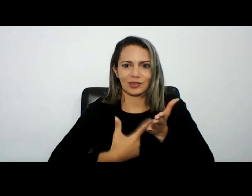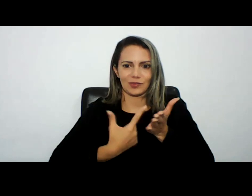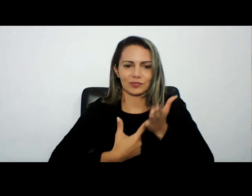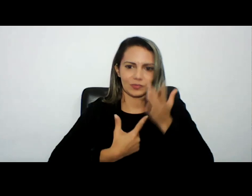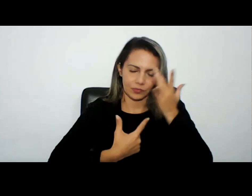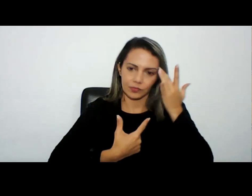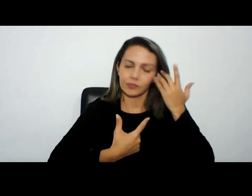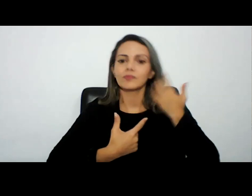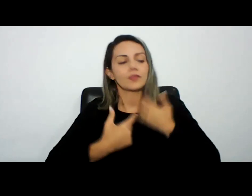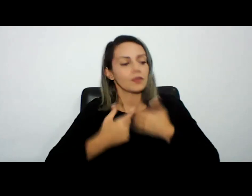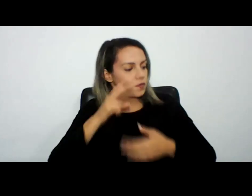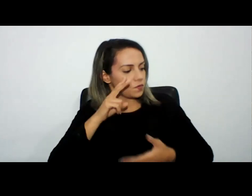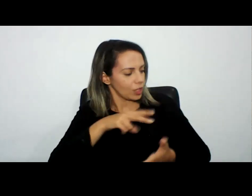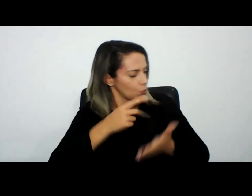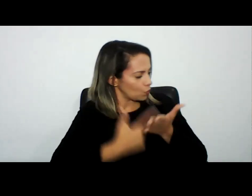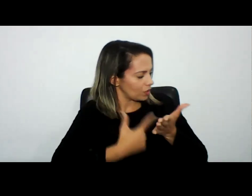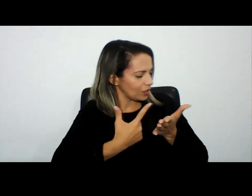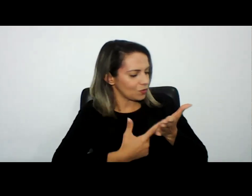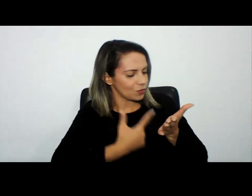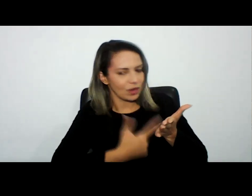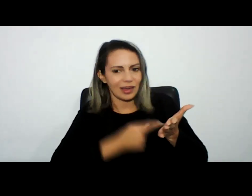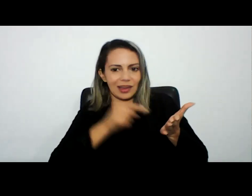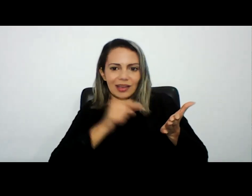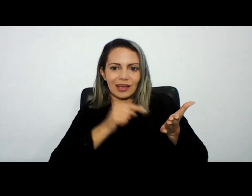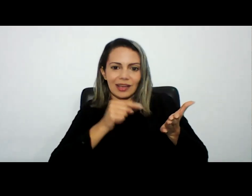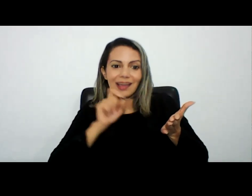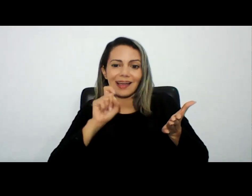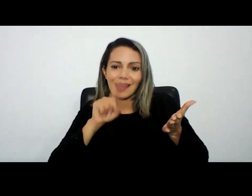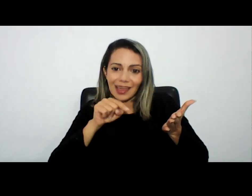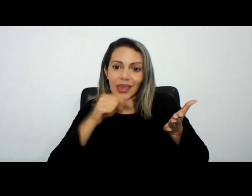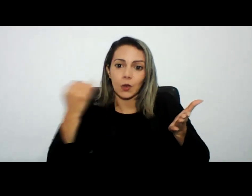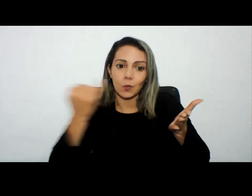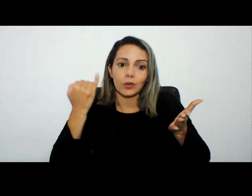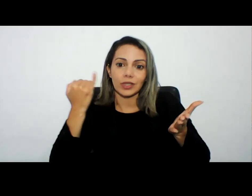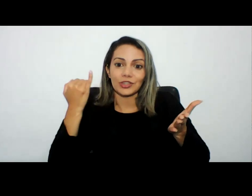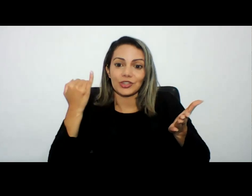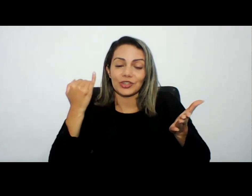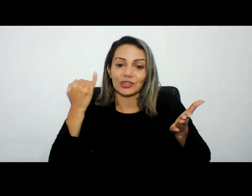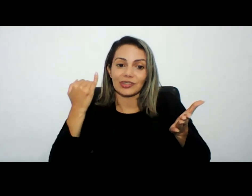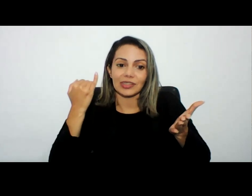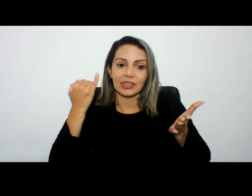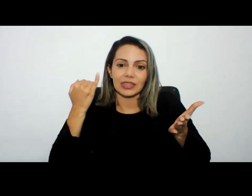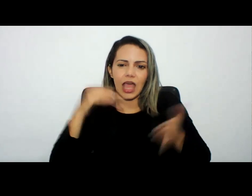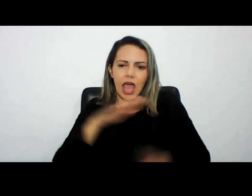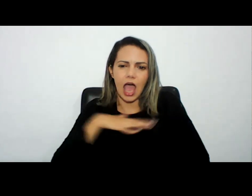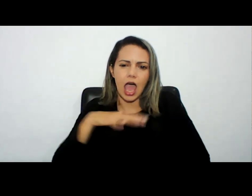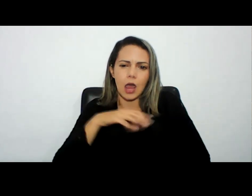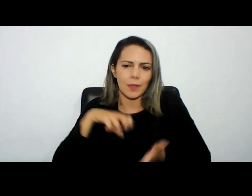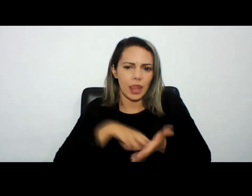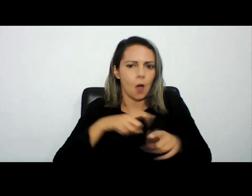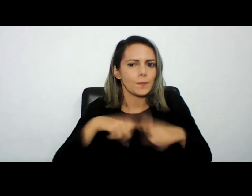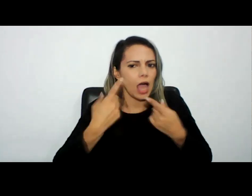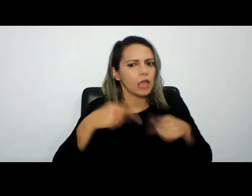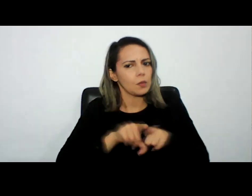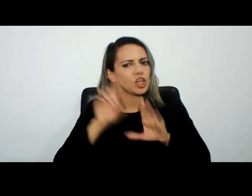analisando esse livro como advogado eu vejo que a sua obra é fundamental não apenas na seara penal mas no direito civil no direito do